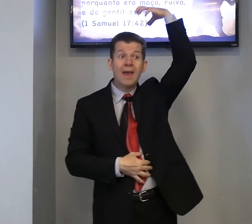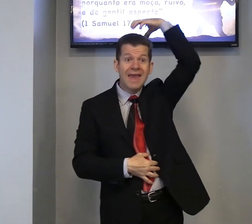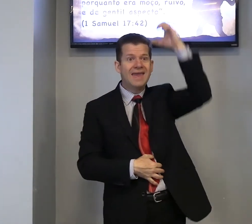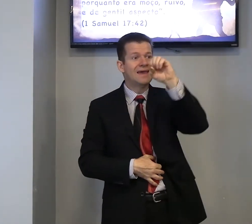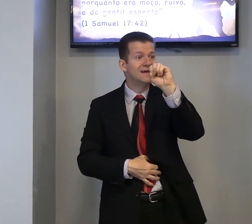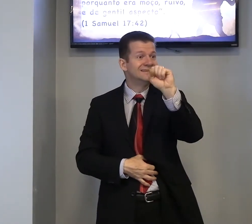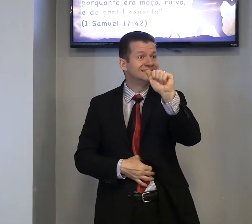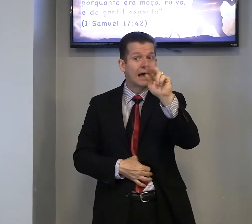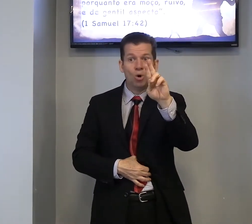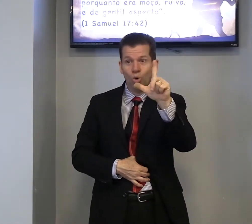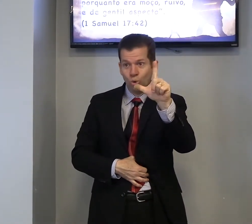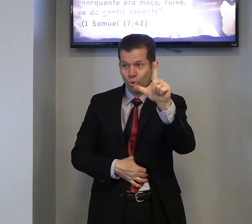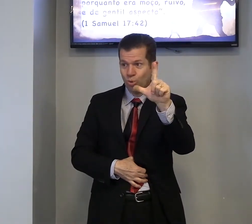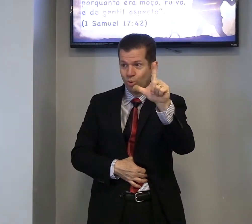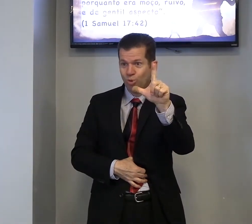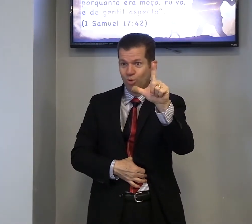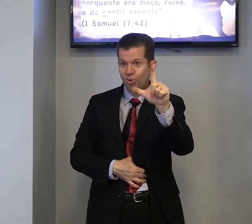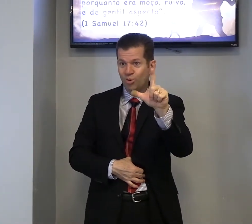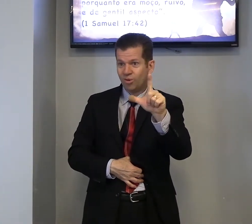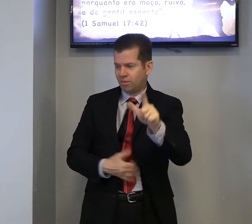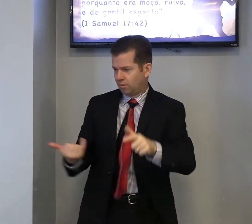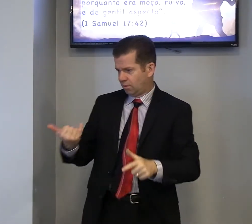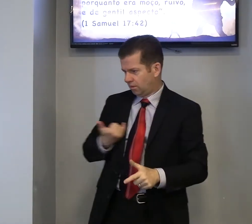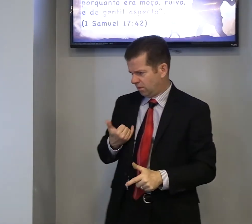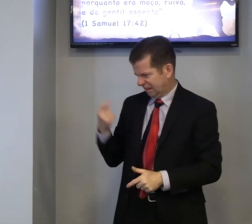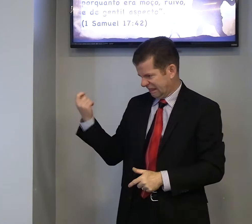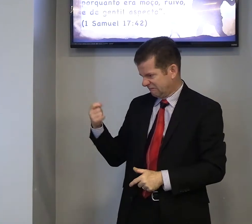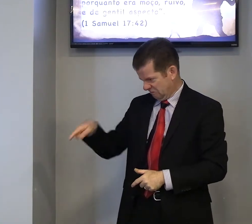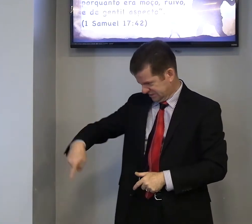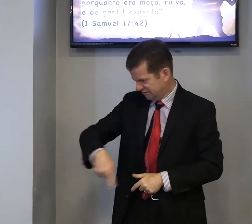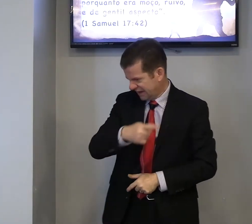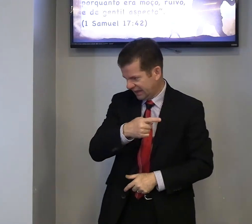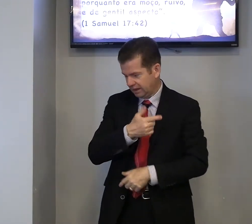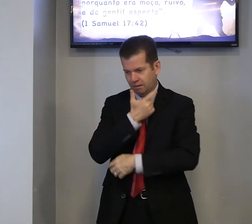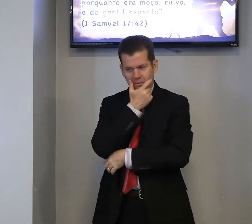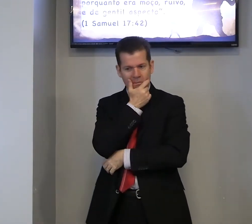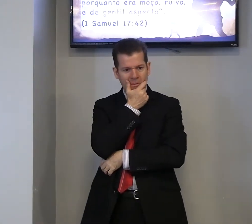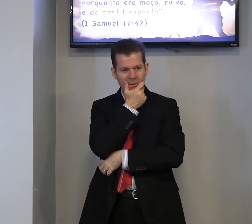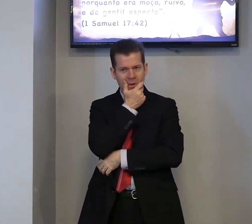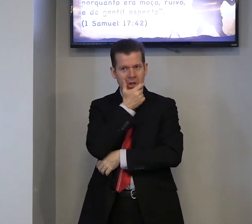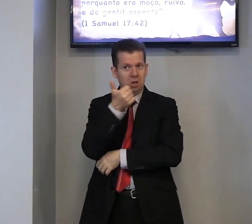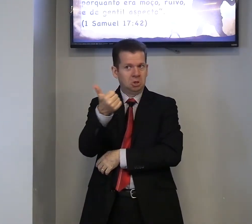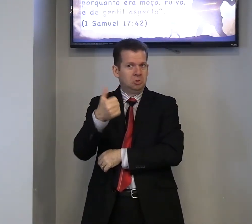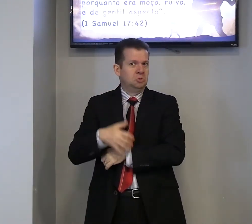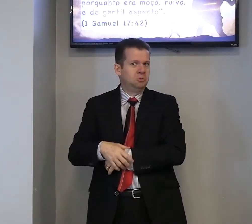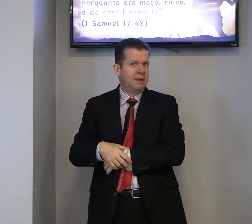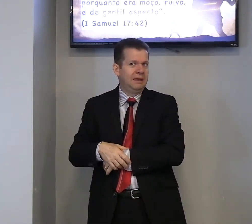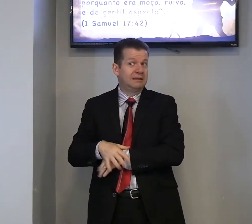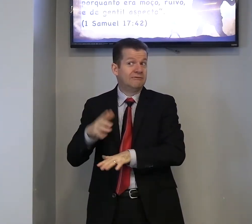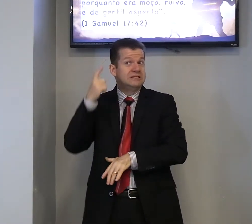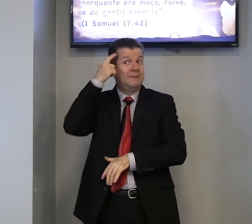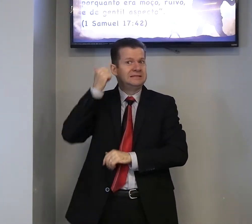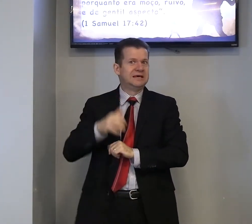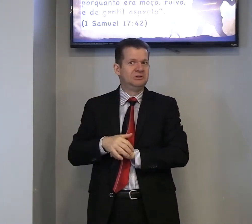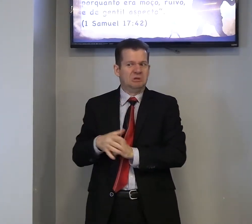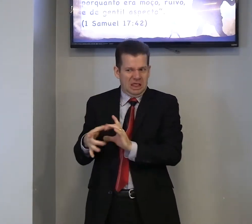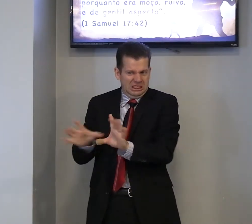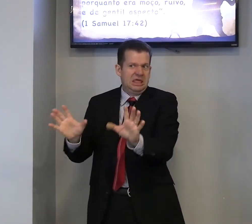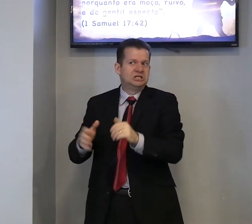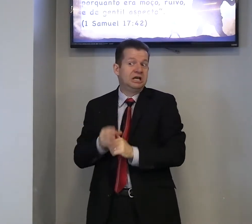rei, Saúl, Davi, você vai? Tudo bem, talvez ele pensando, deixa